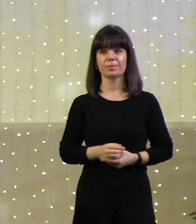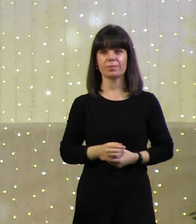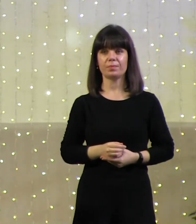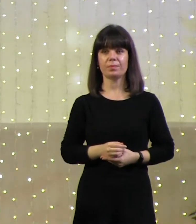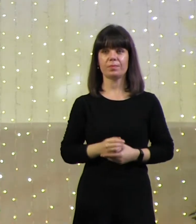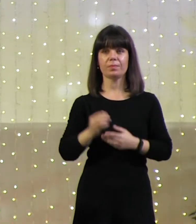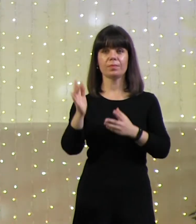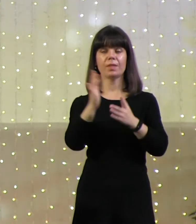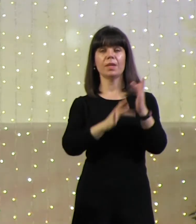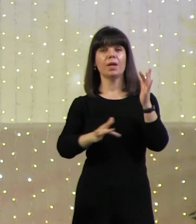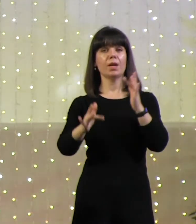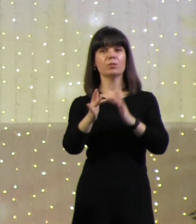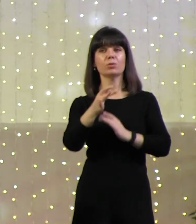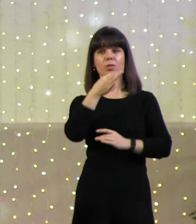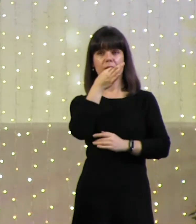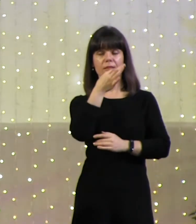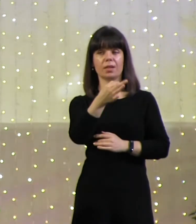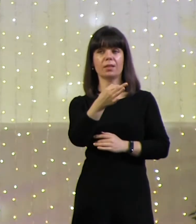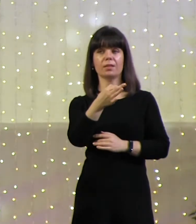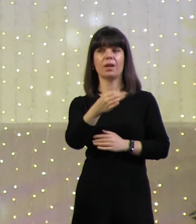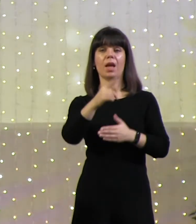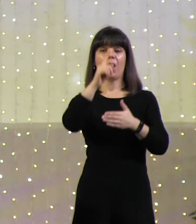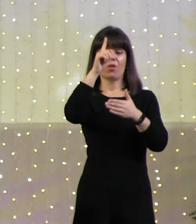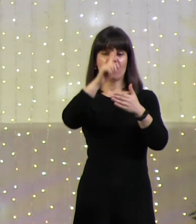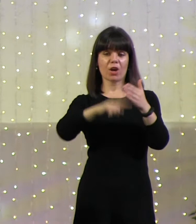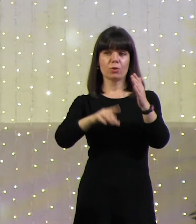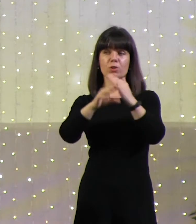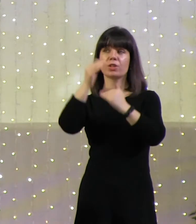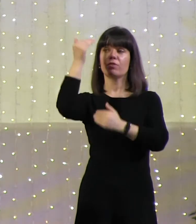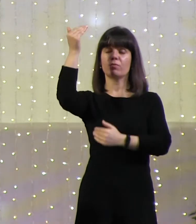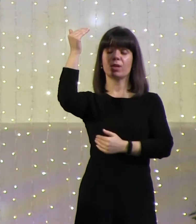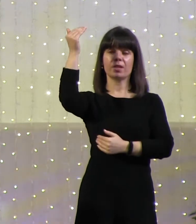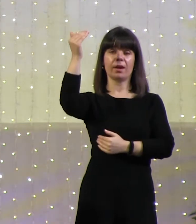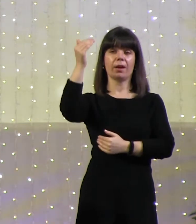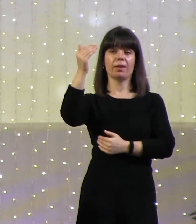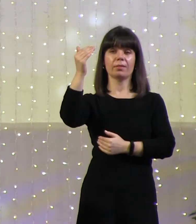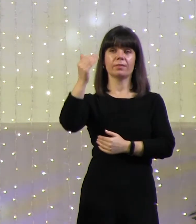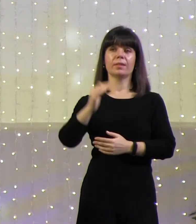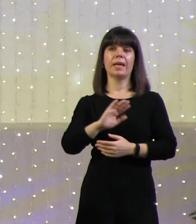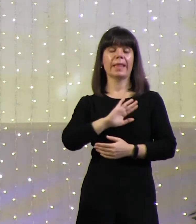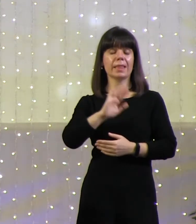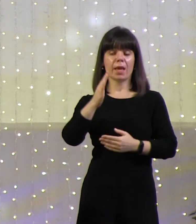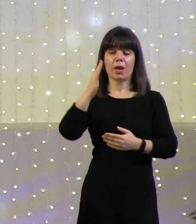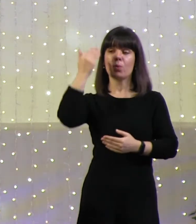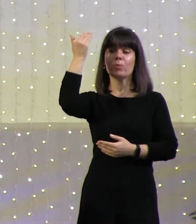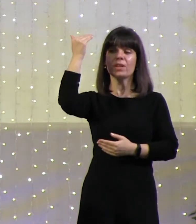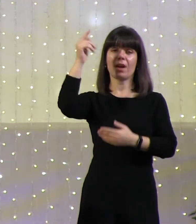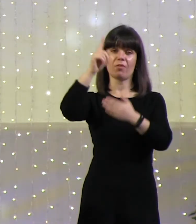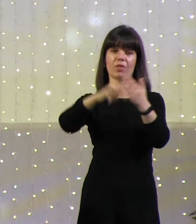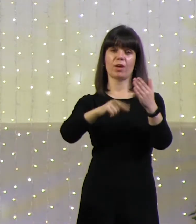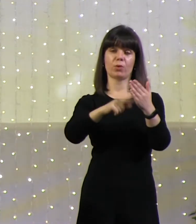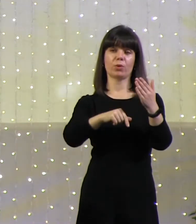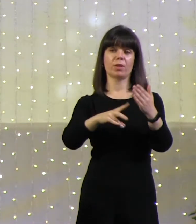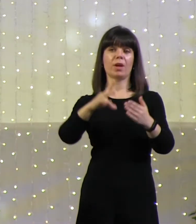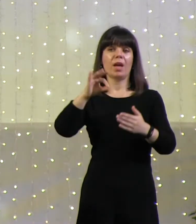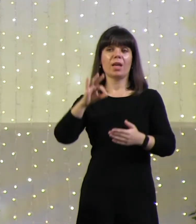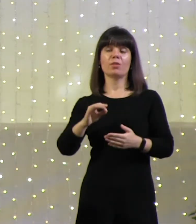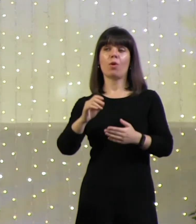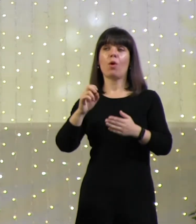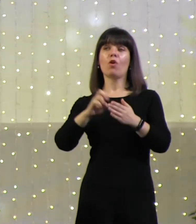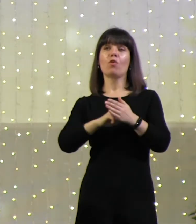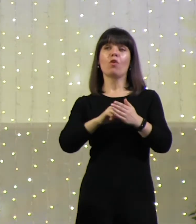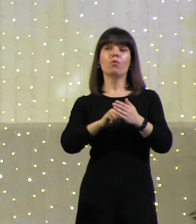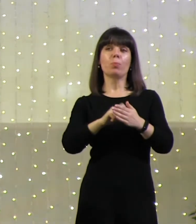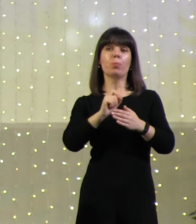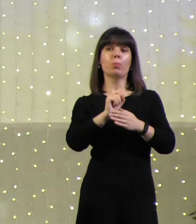Иисус же возгласив сказал, верующий в Меня не в Меня верует, но в пославшего Меня,